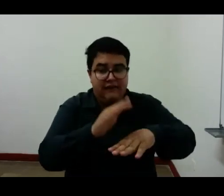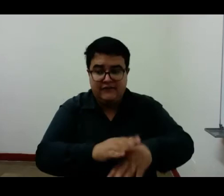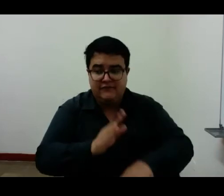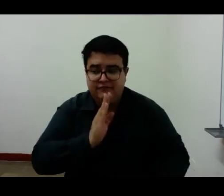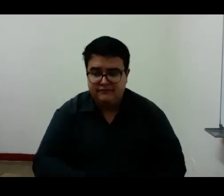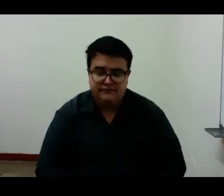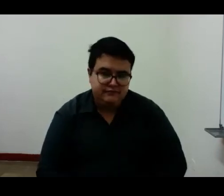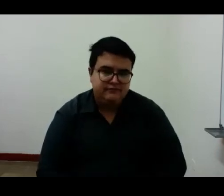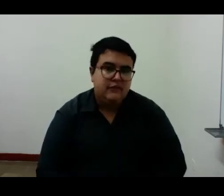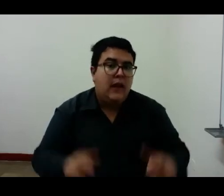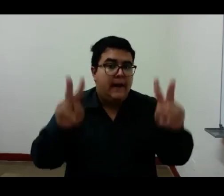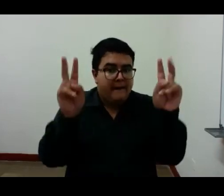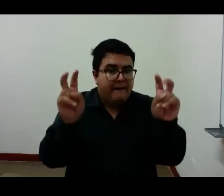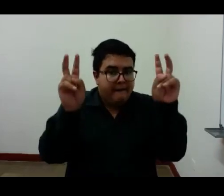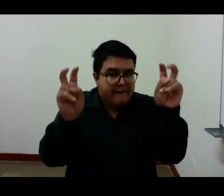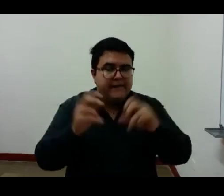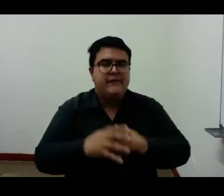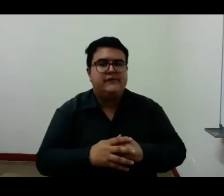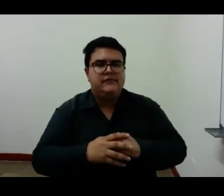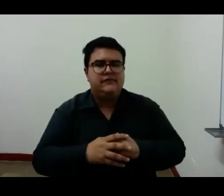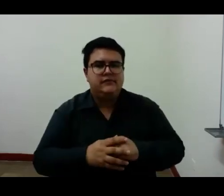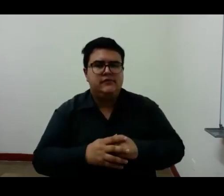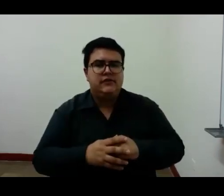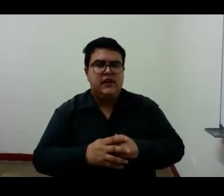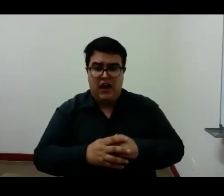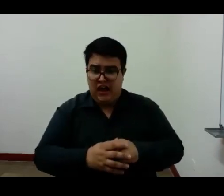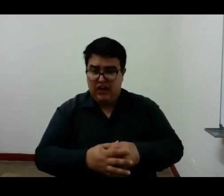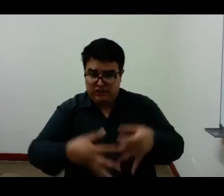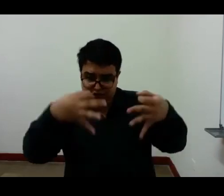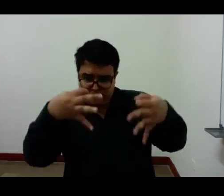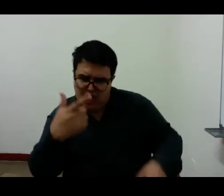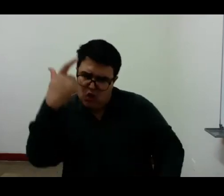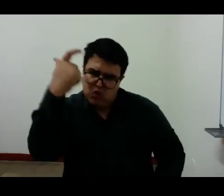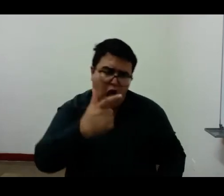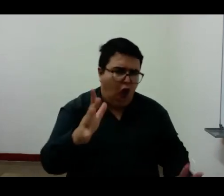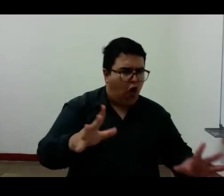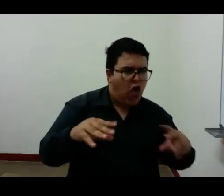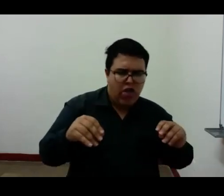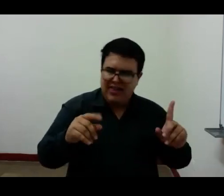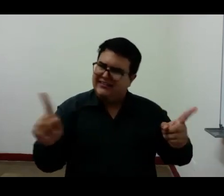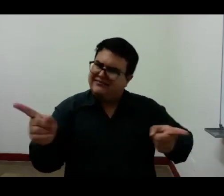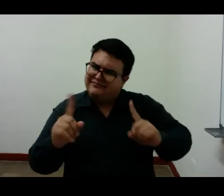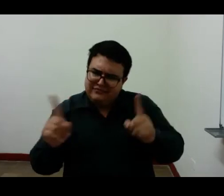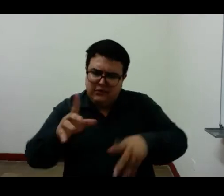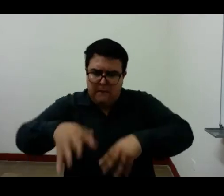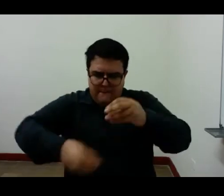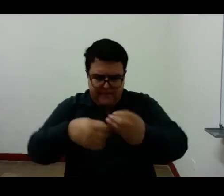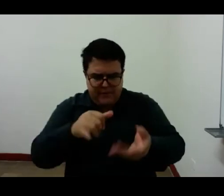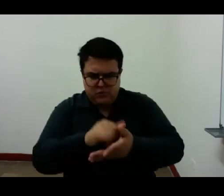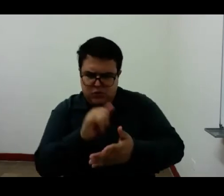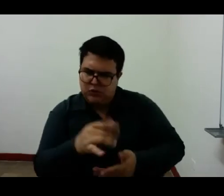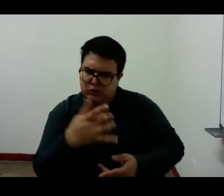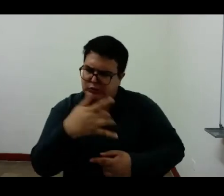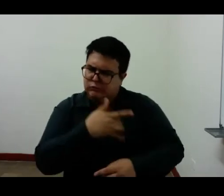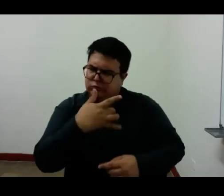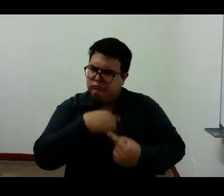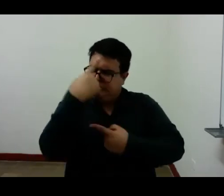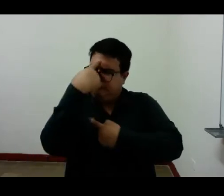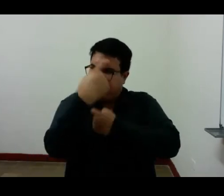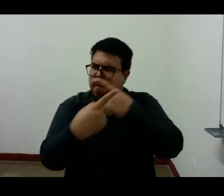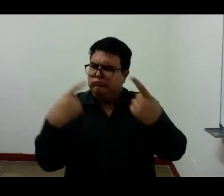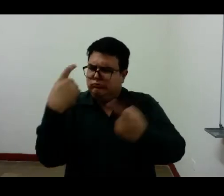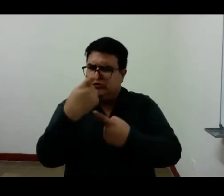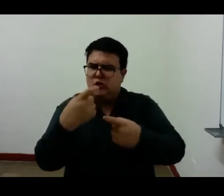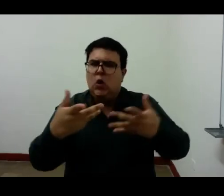comillas no tomando nada en serio ni considerando que nos fuese dada como cierta otra realidad